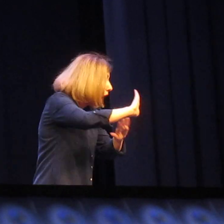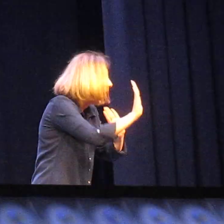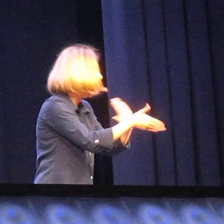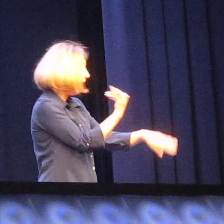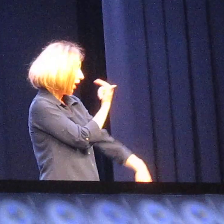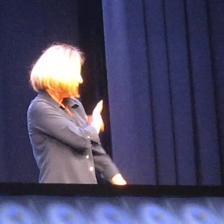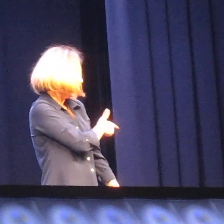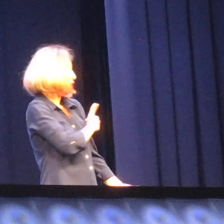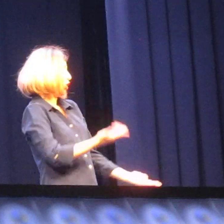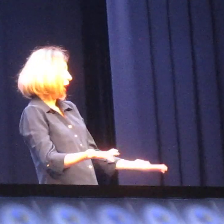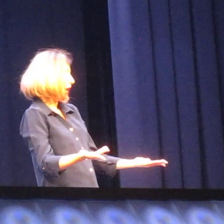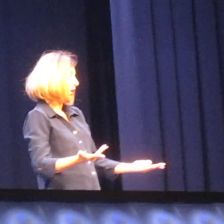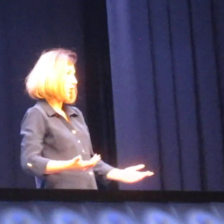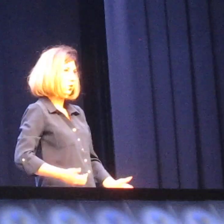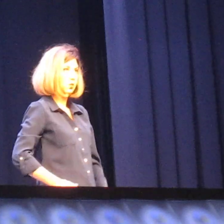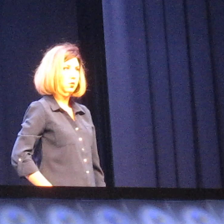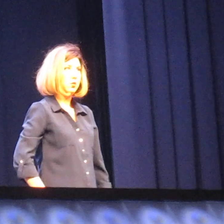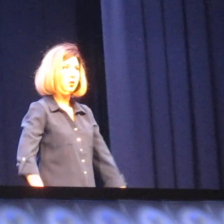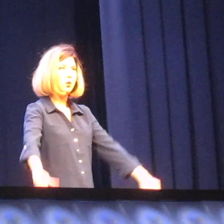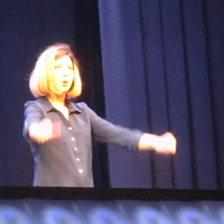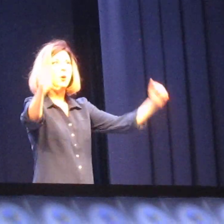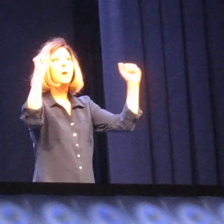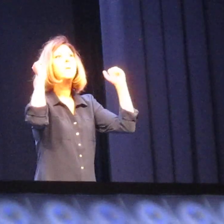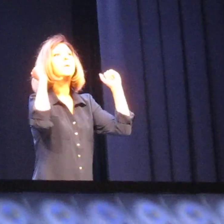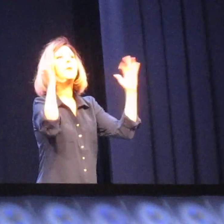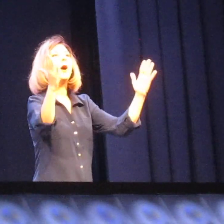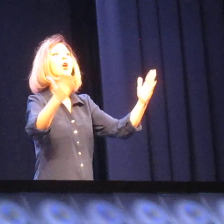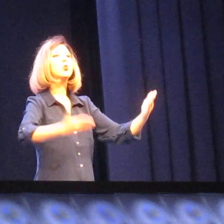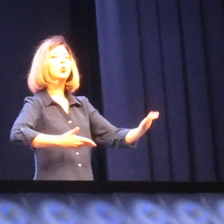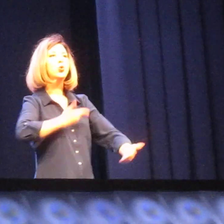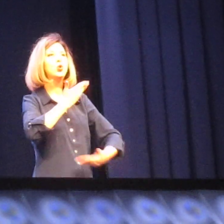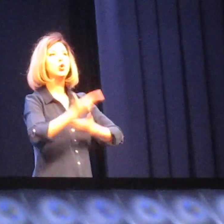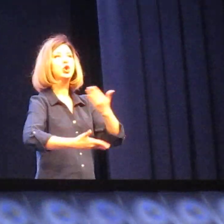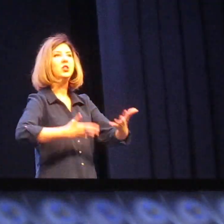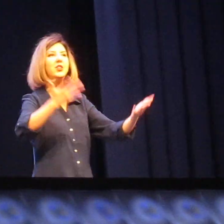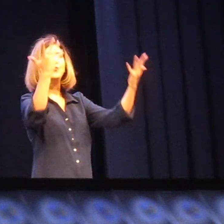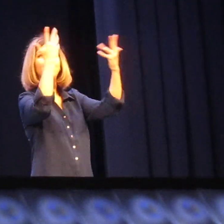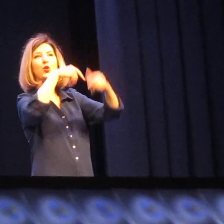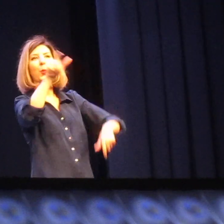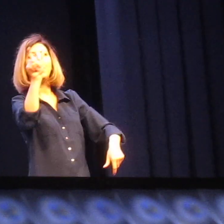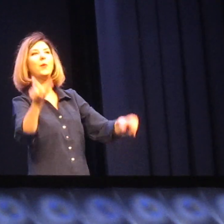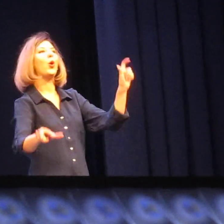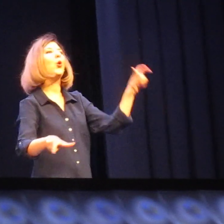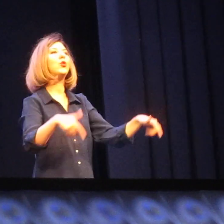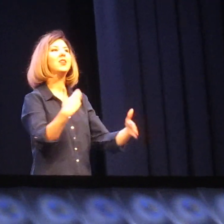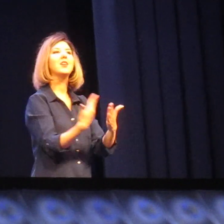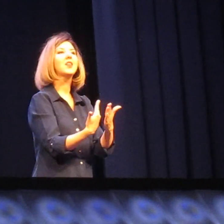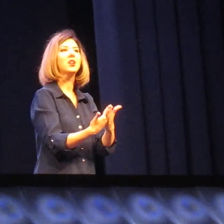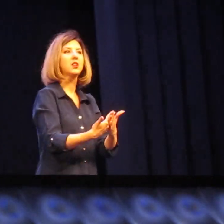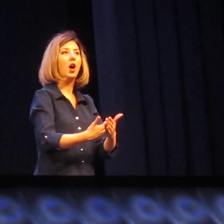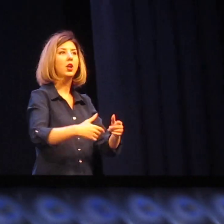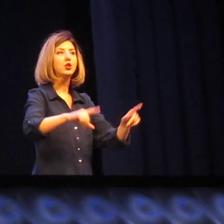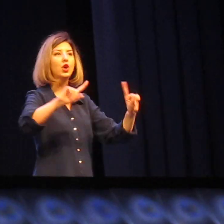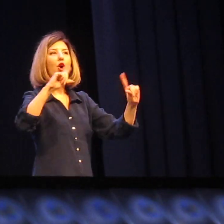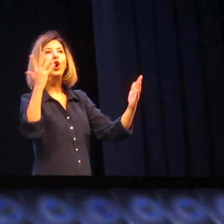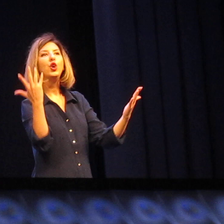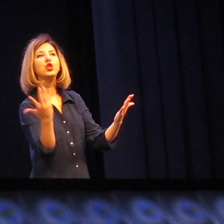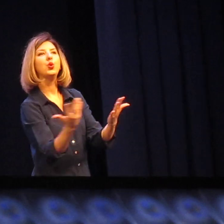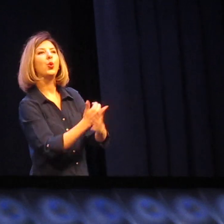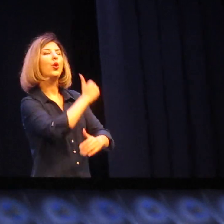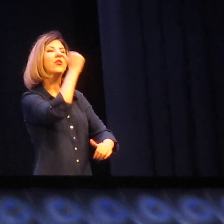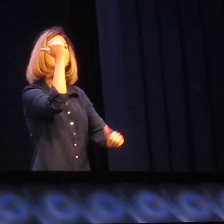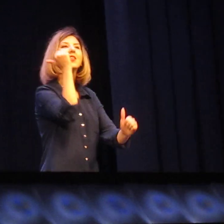Скорее, врача. По парку шли влюбленные. Казалось,